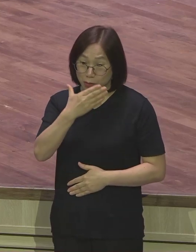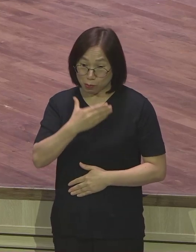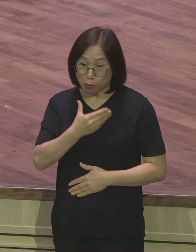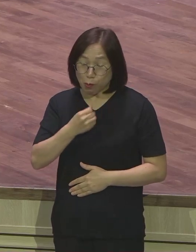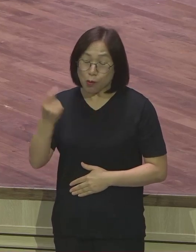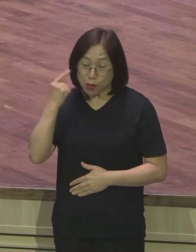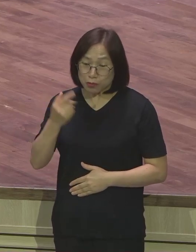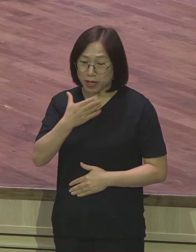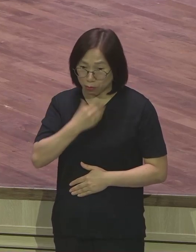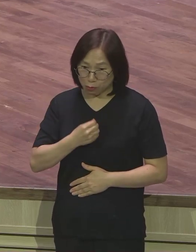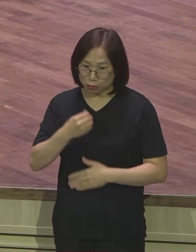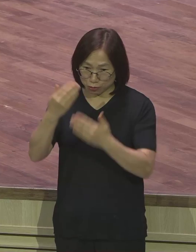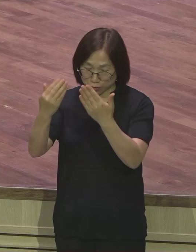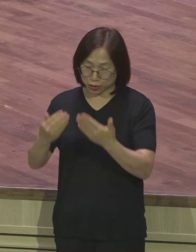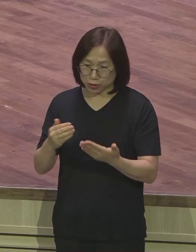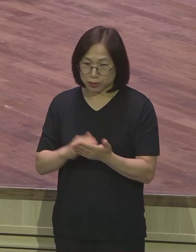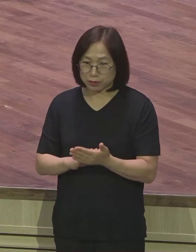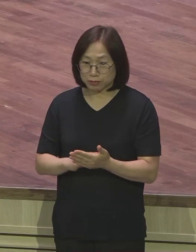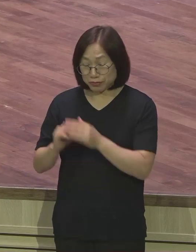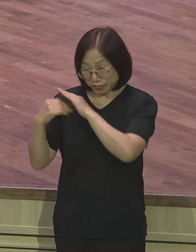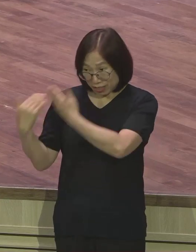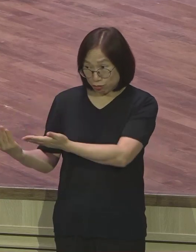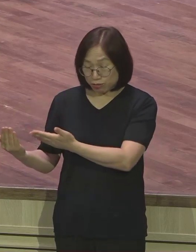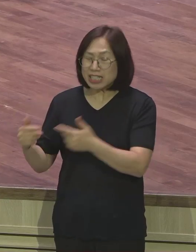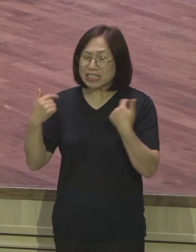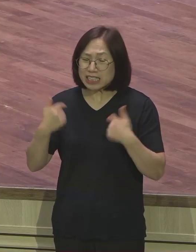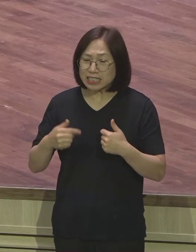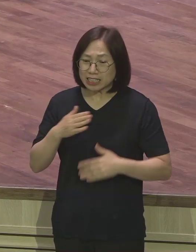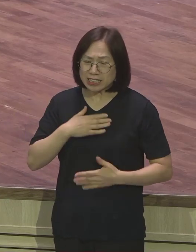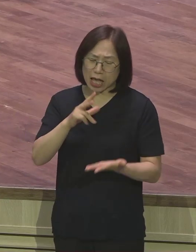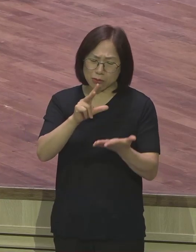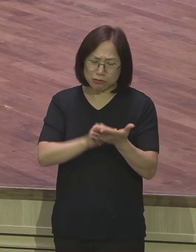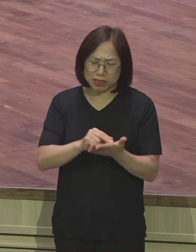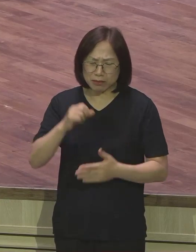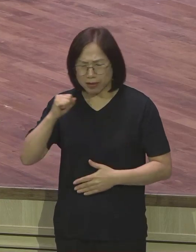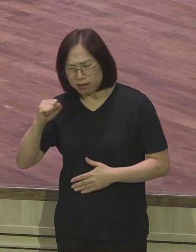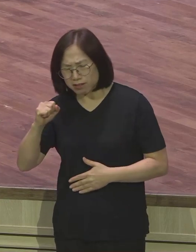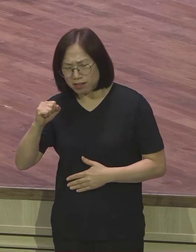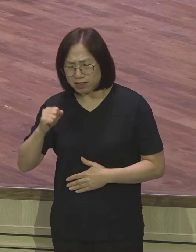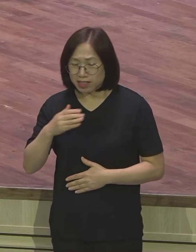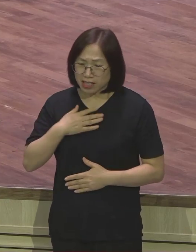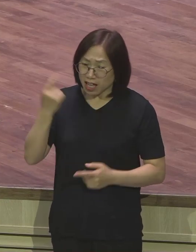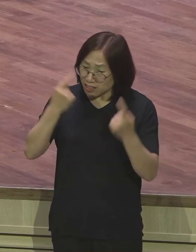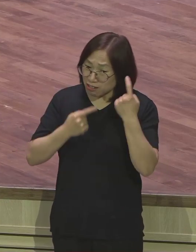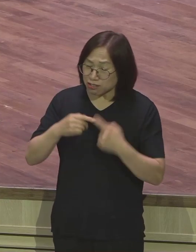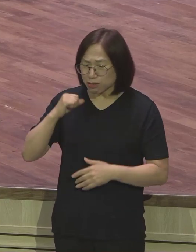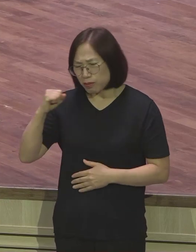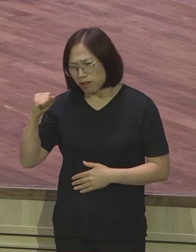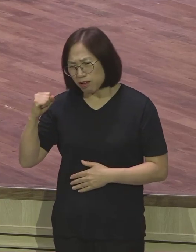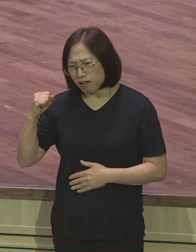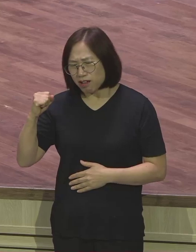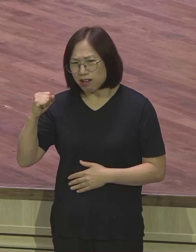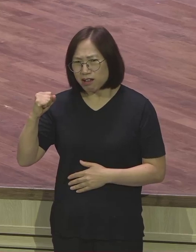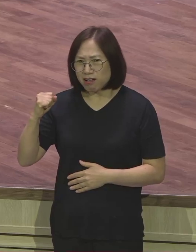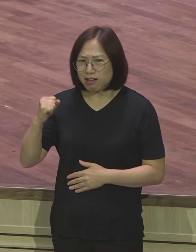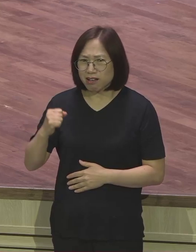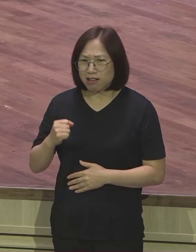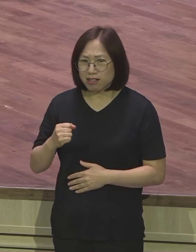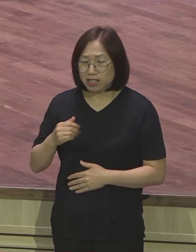그런데 우리는 이거 놔두고 늘 내 문제에 잡혀서 내 상처에 잡혀서 내 현실에